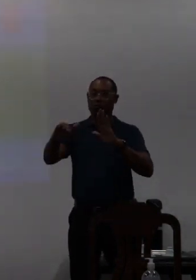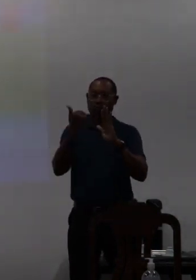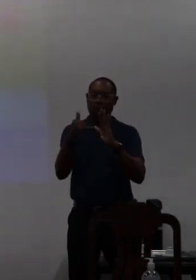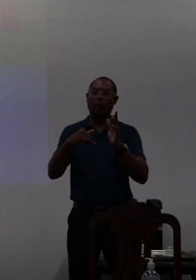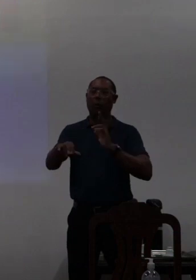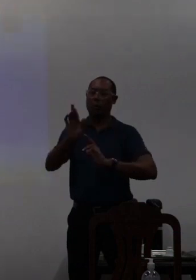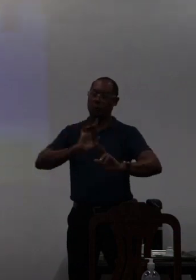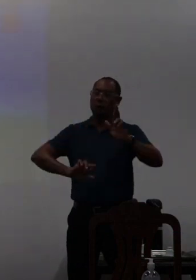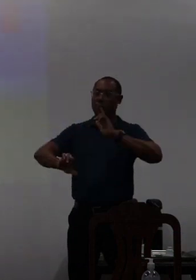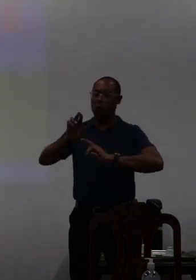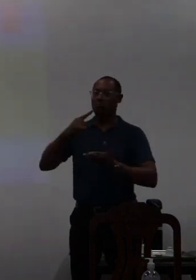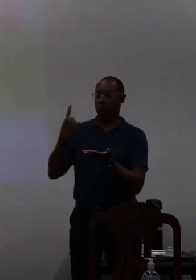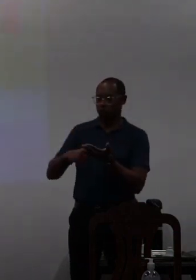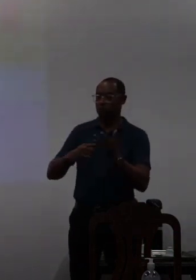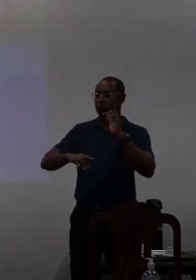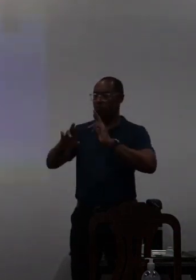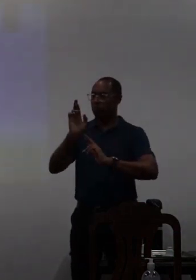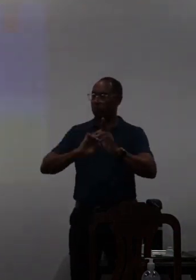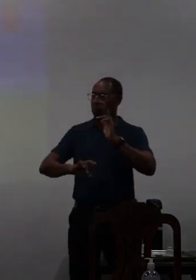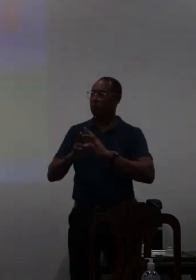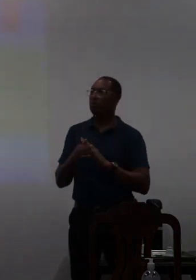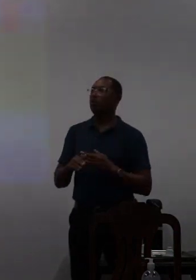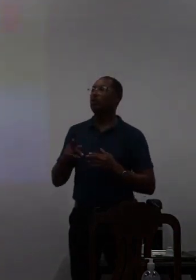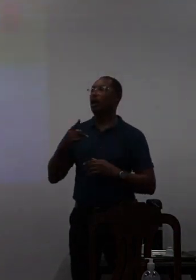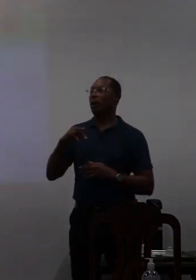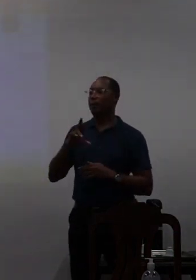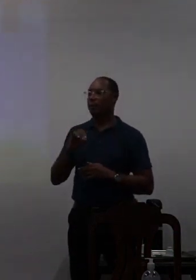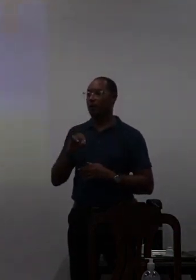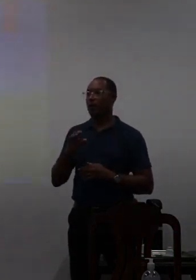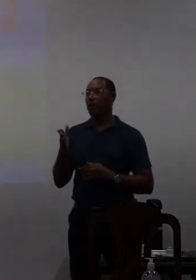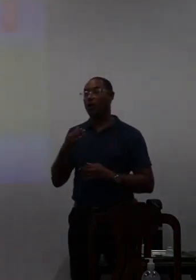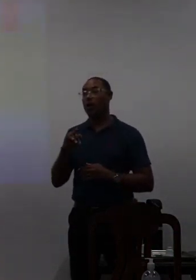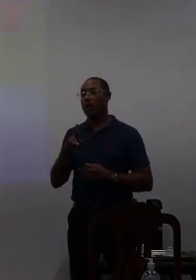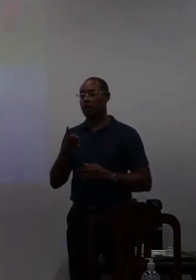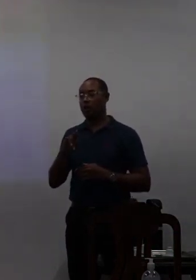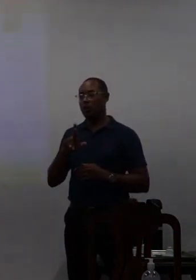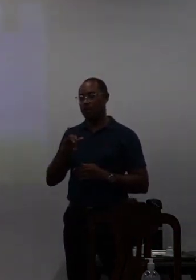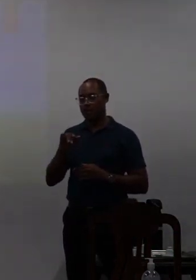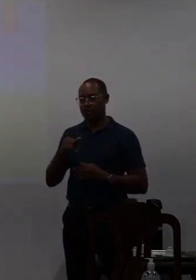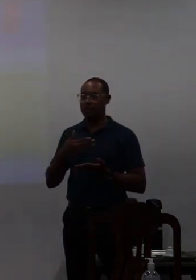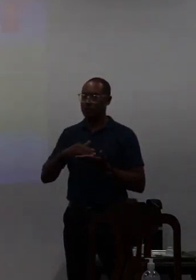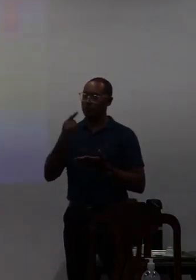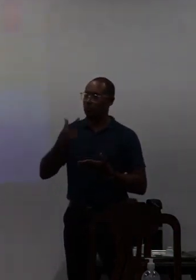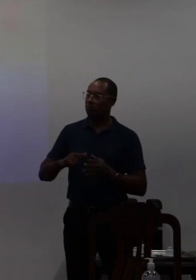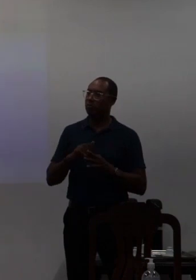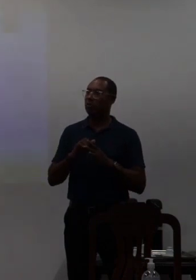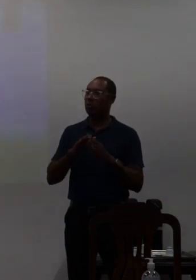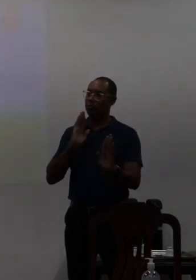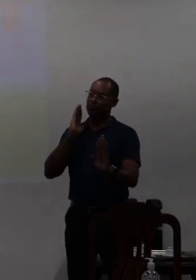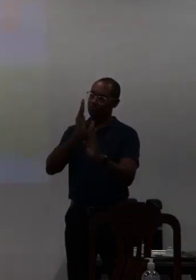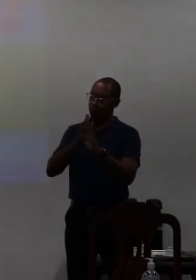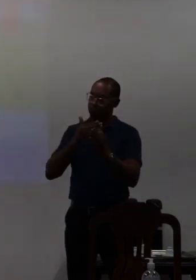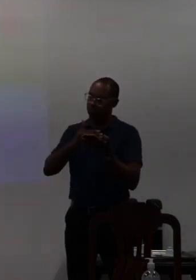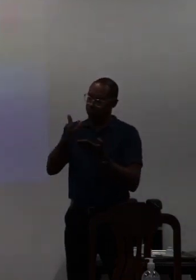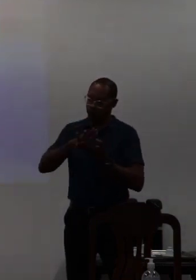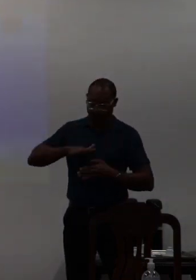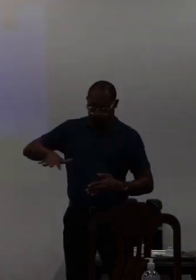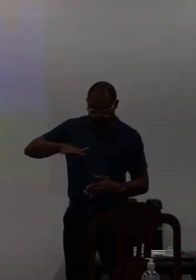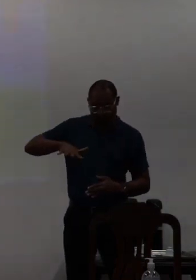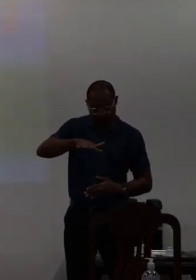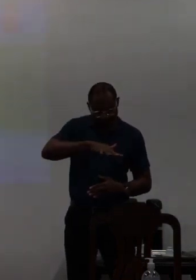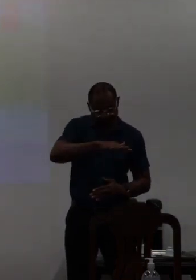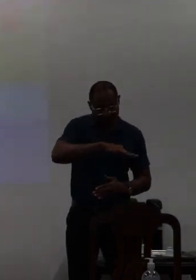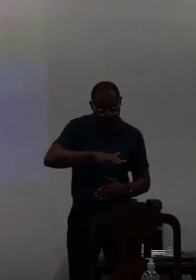centros que a gente vai falar vamos discutir com as proletorias as proletorias mais diretamente ligadas às áreas